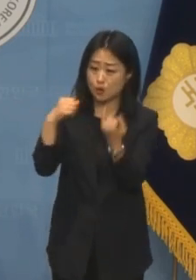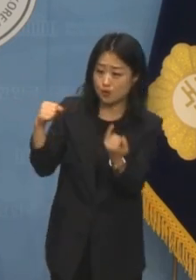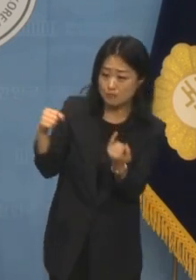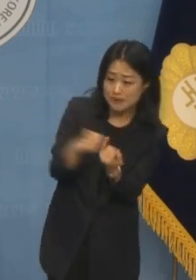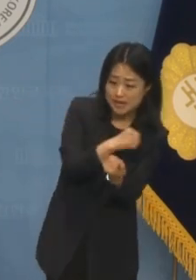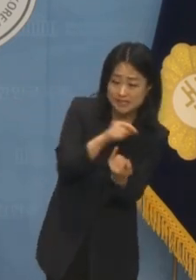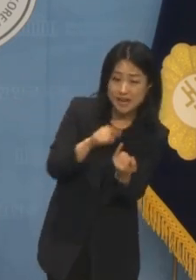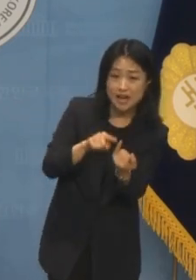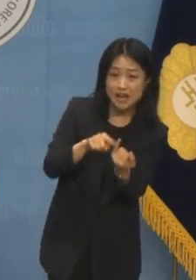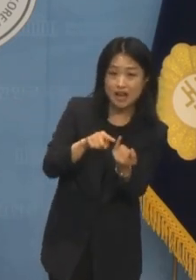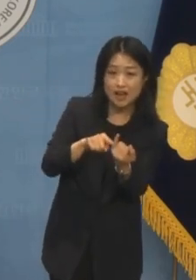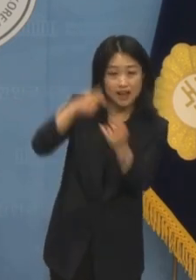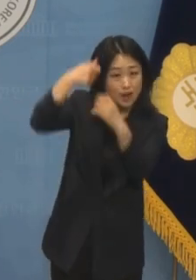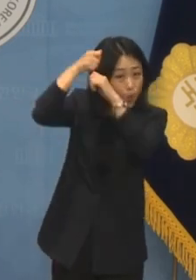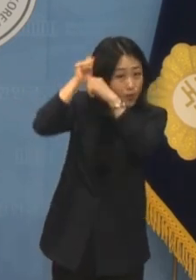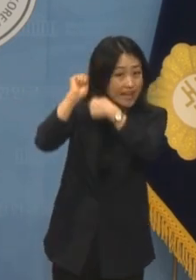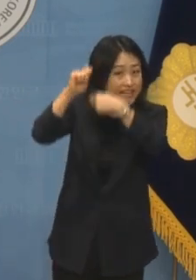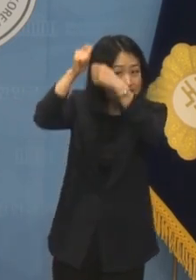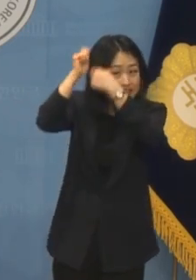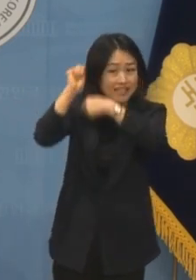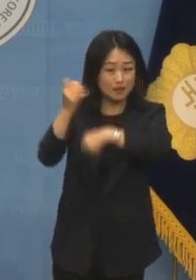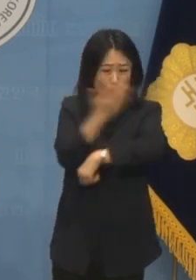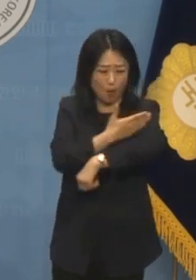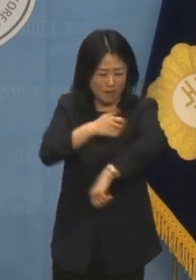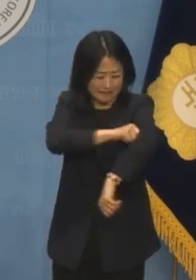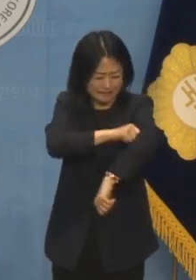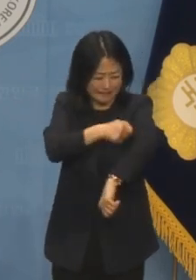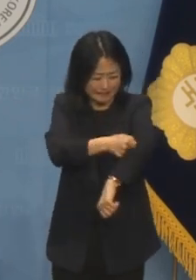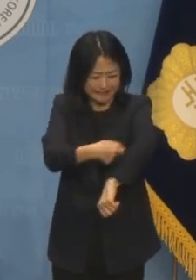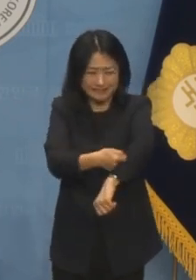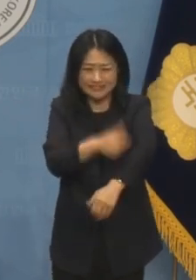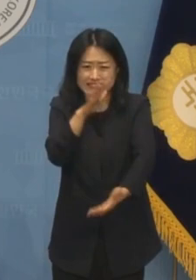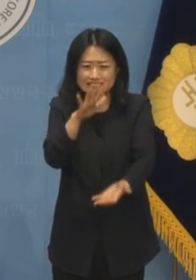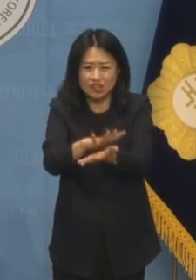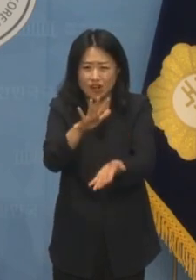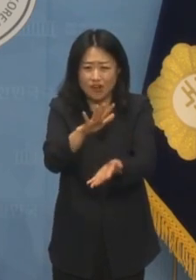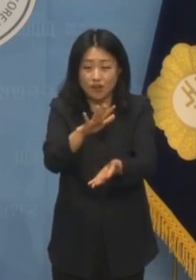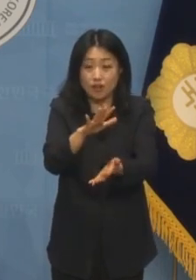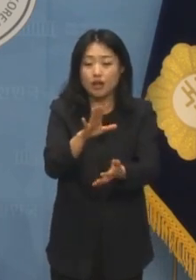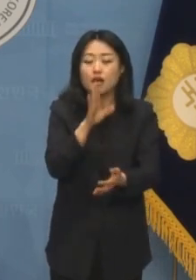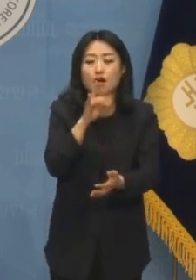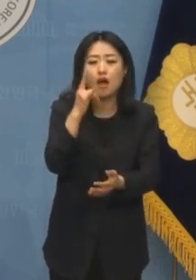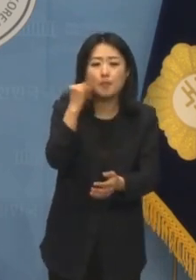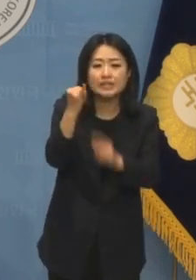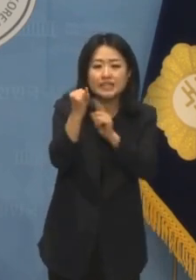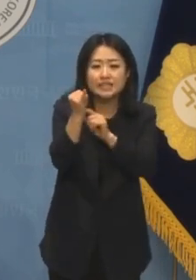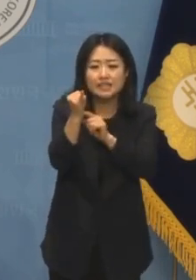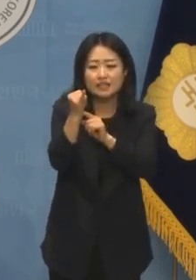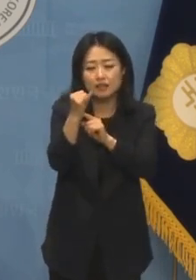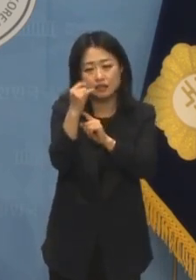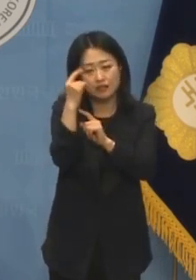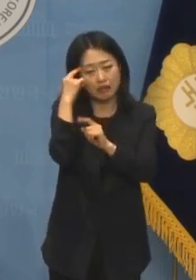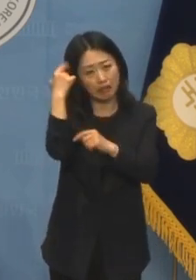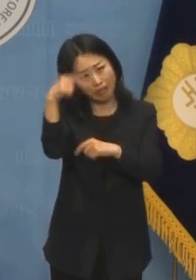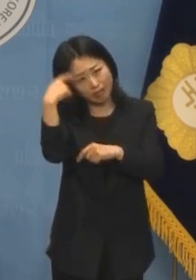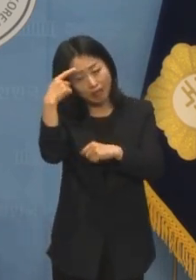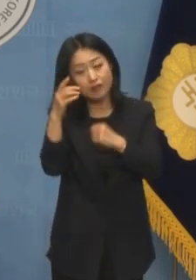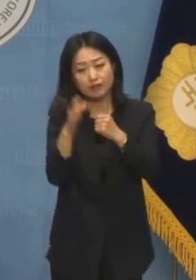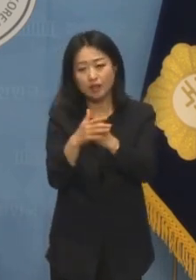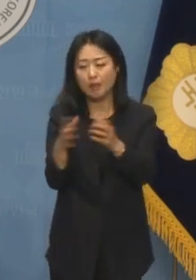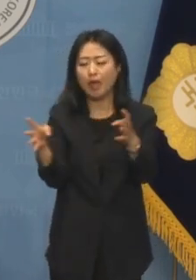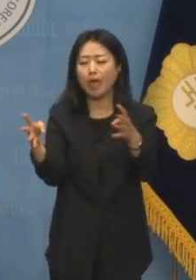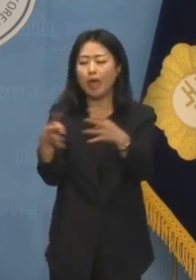고대기로 온몸이 짖어졌음에도 정신질환자인 친권자 어머니가 품돈을 받고 합의해